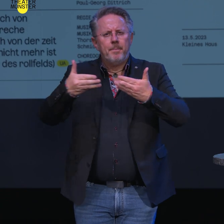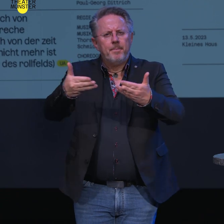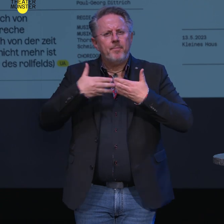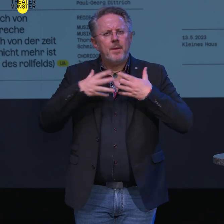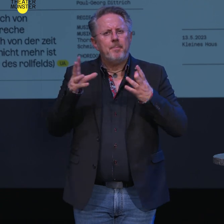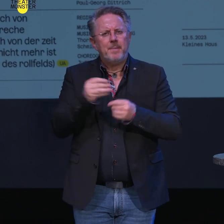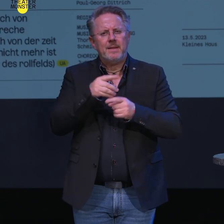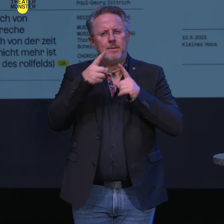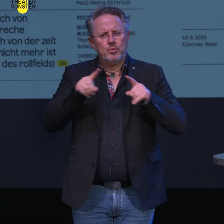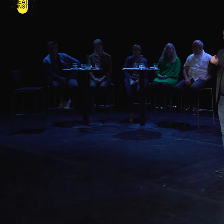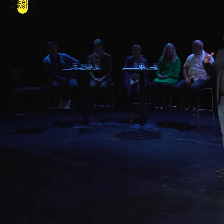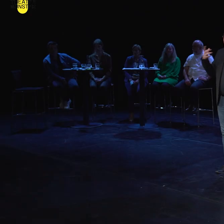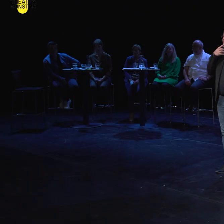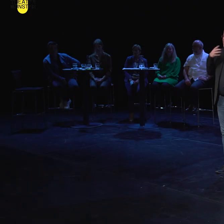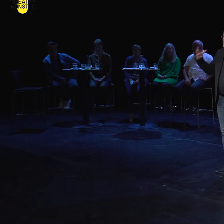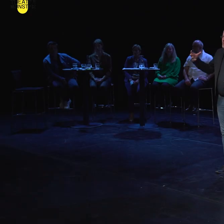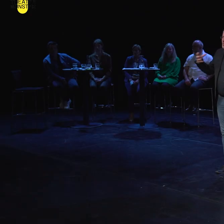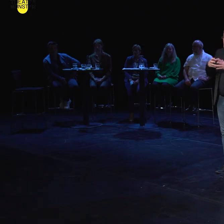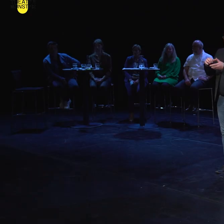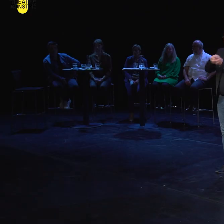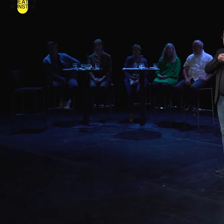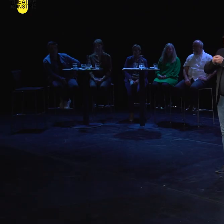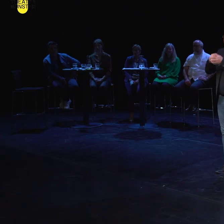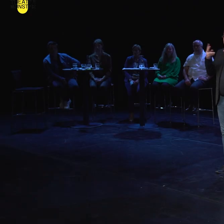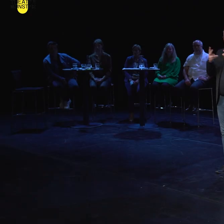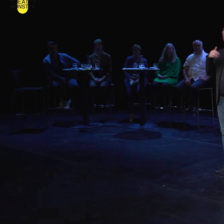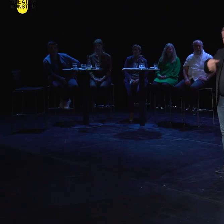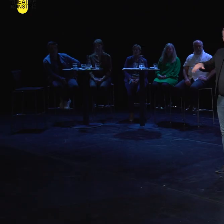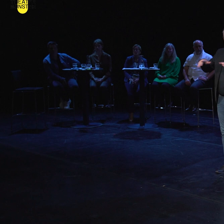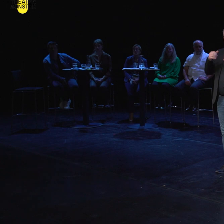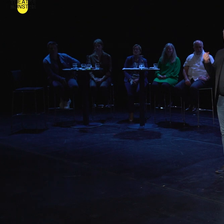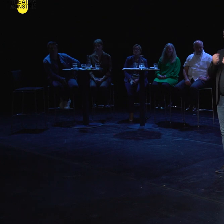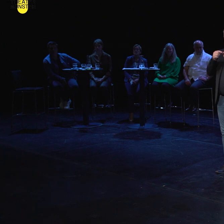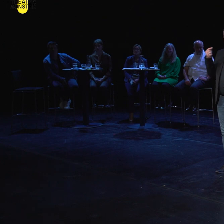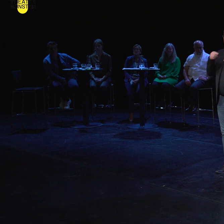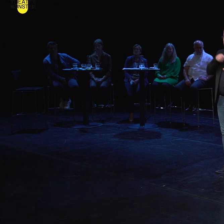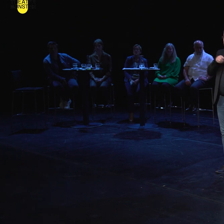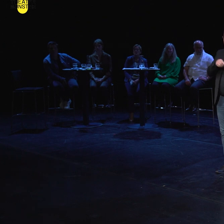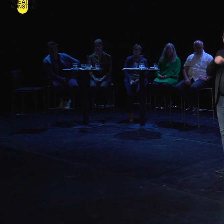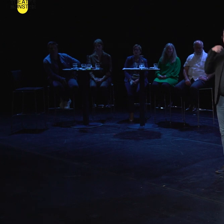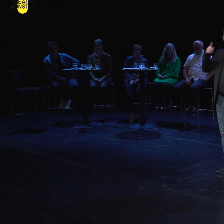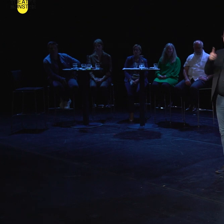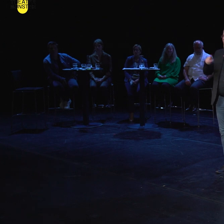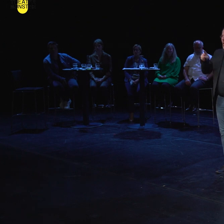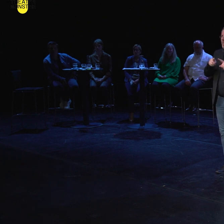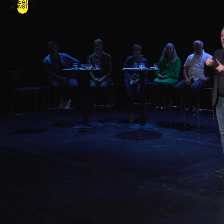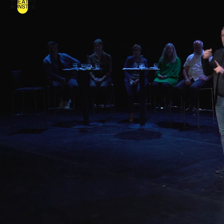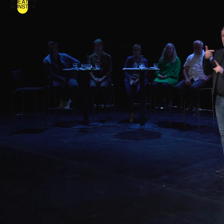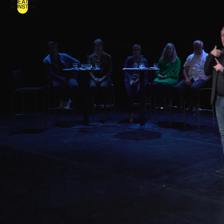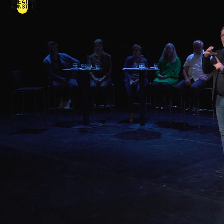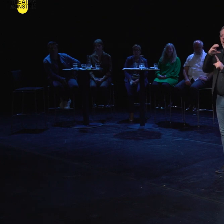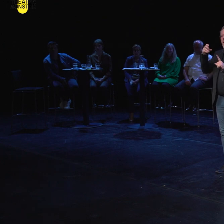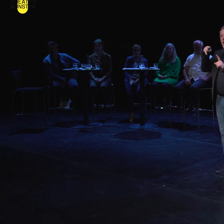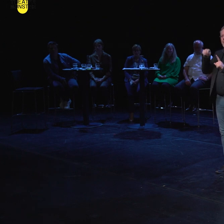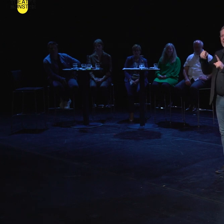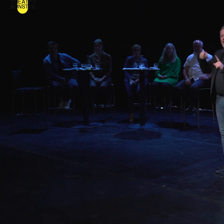Musikierenden zusammenrückt. Initiiert wurde die Produktion vom Wiener Produktionsteam Civic Opera Creations rund um die Regisseurin Carmen C. Kruse